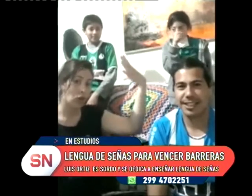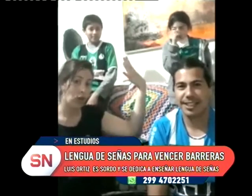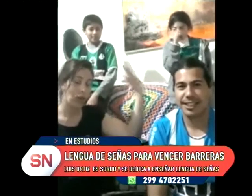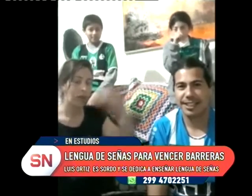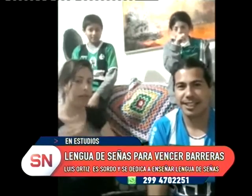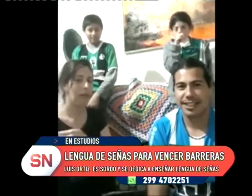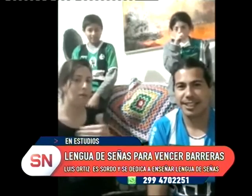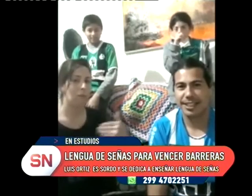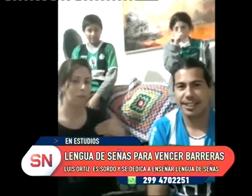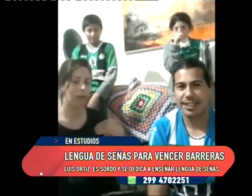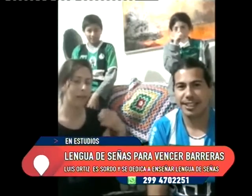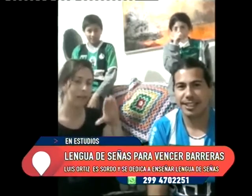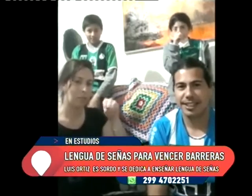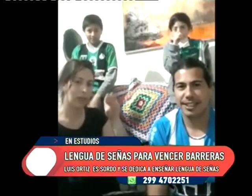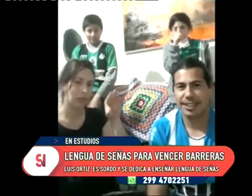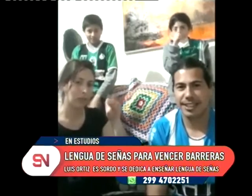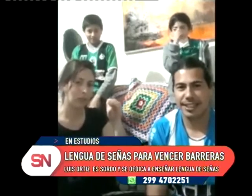sucede o cómo relacionarse?